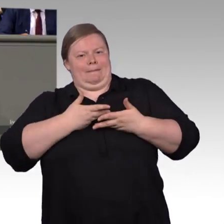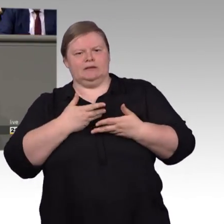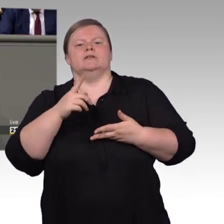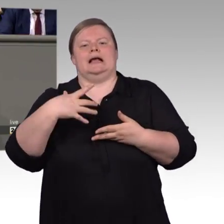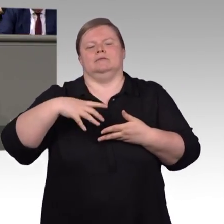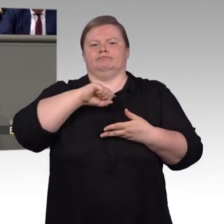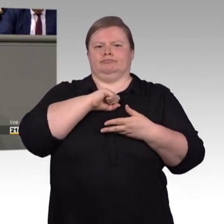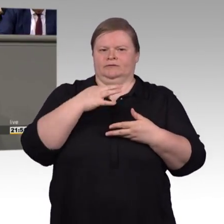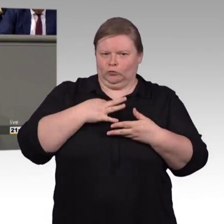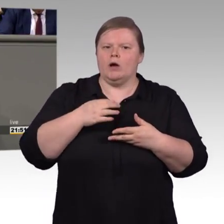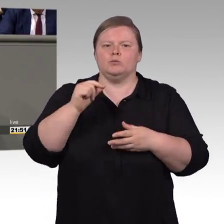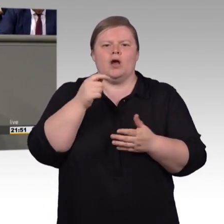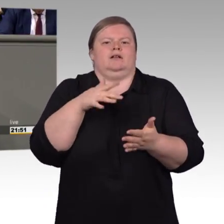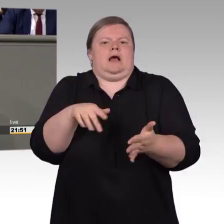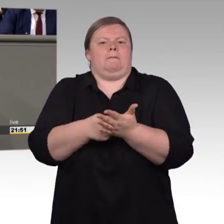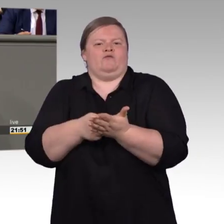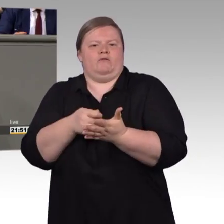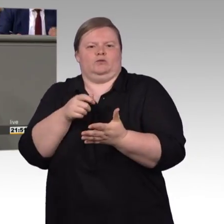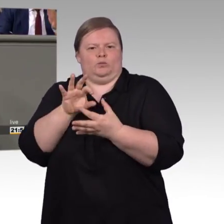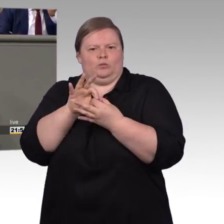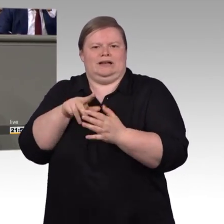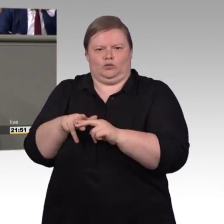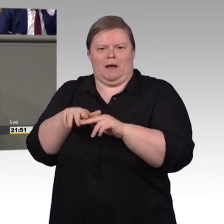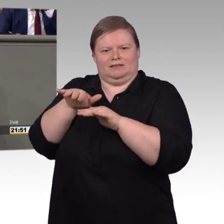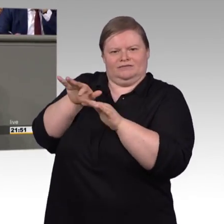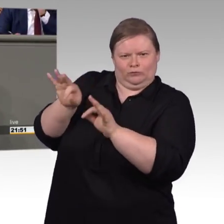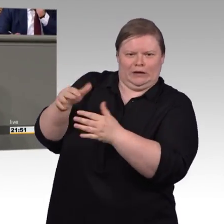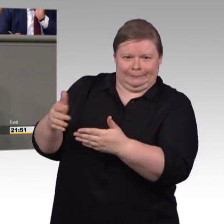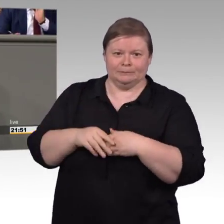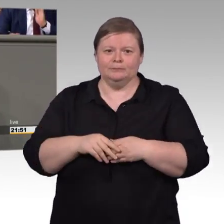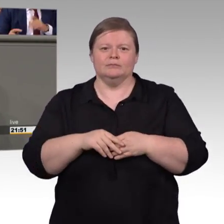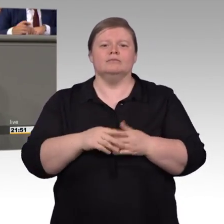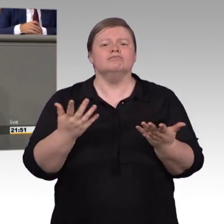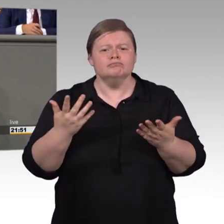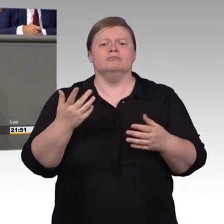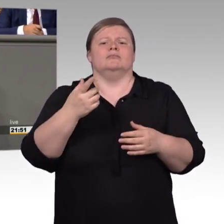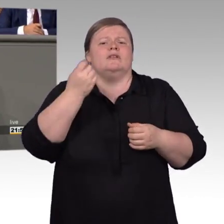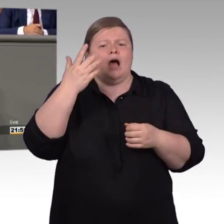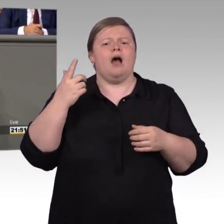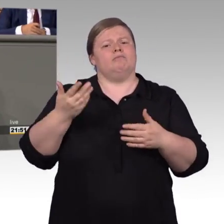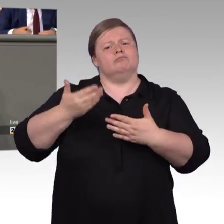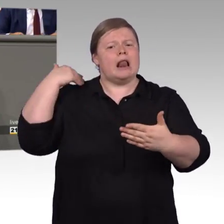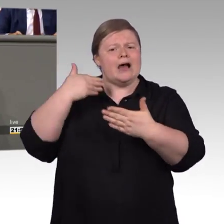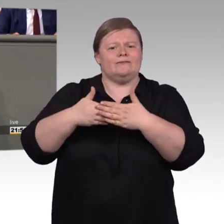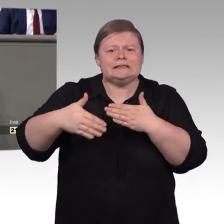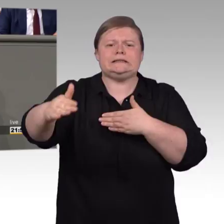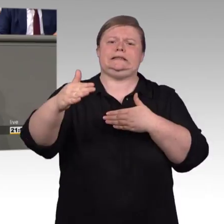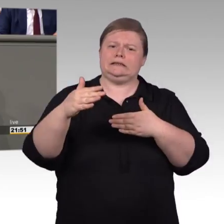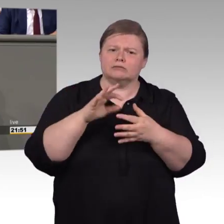der Anhörung teilgenommen haben. Neben den Fristverlängerungen im SGB III setzen wir den barrierefreien Zugang zu den